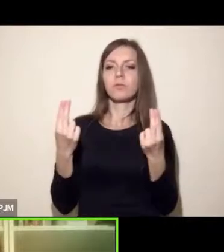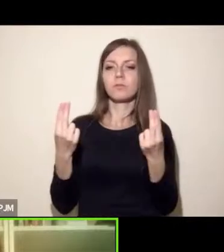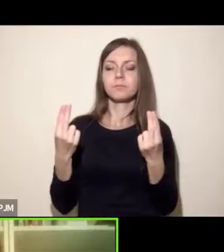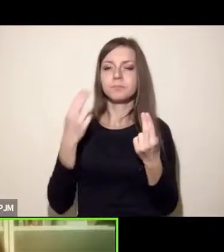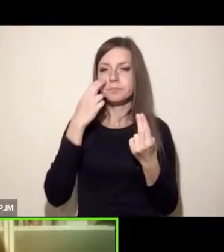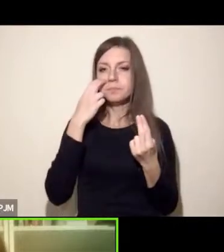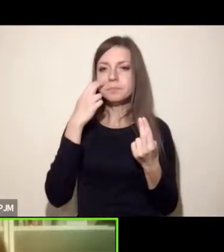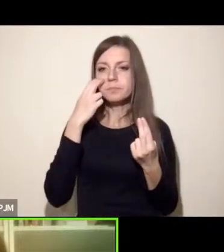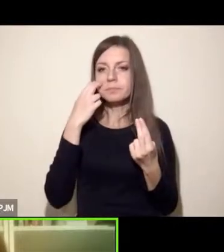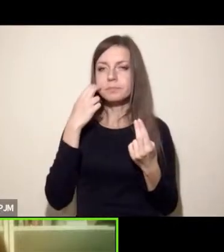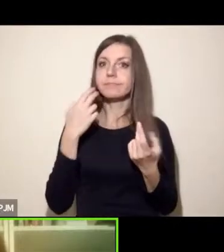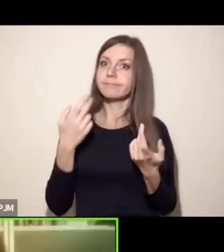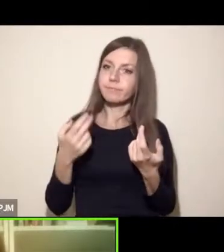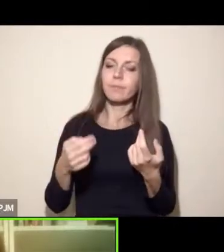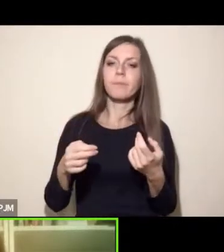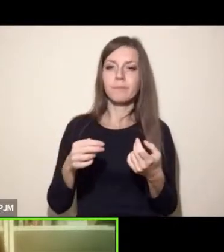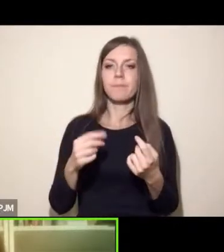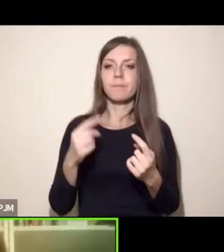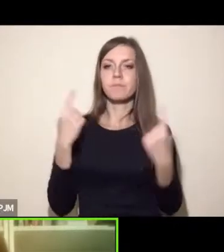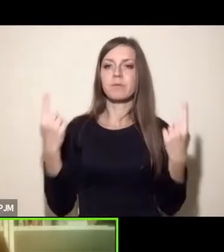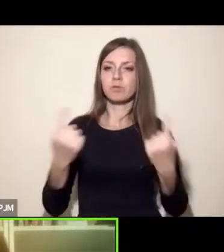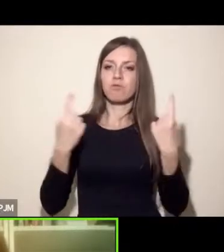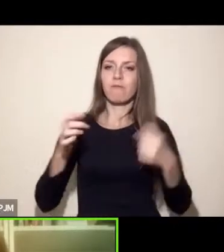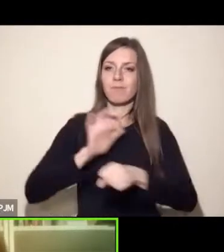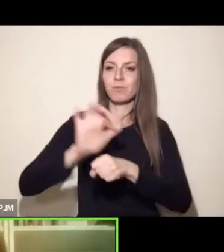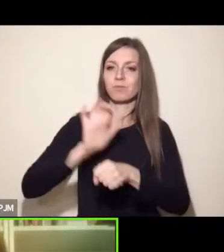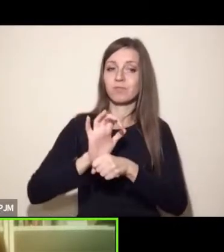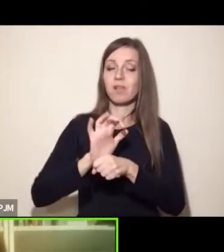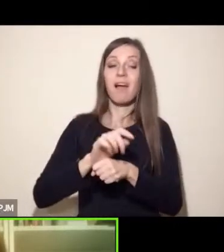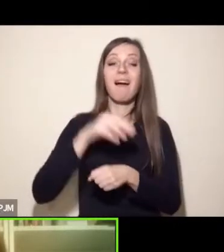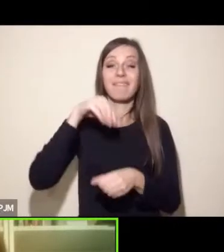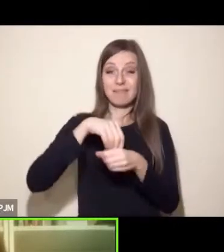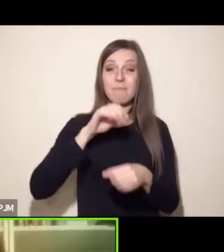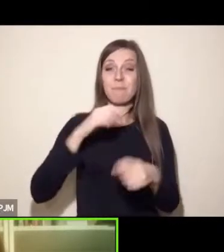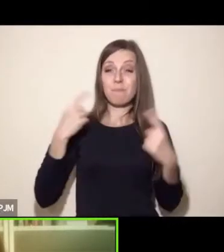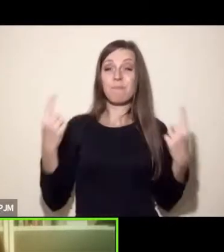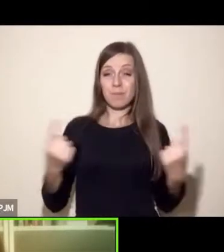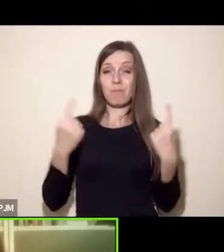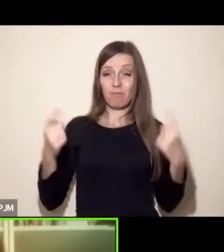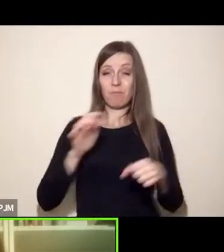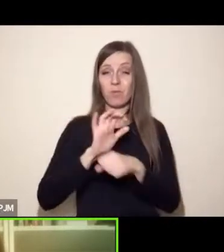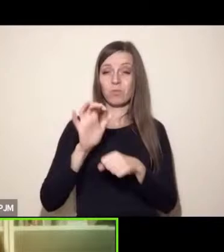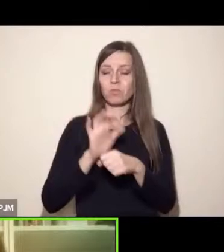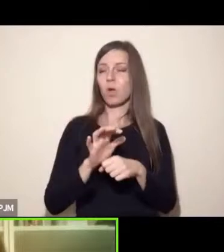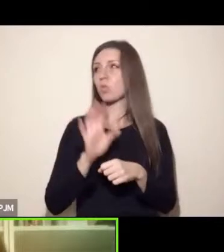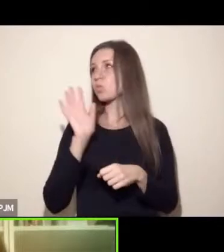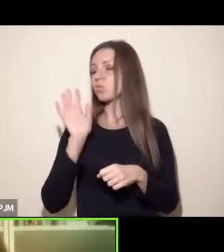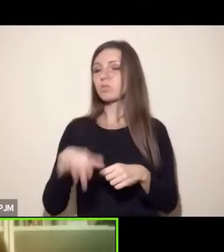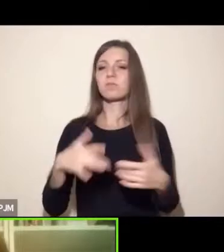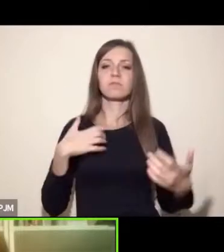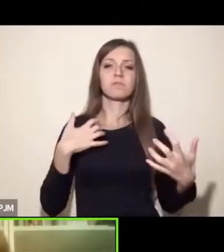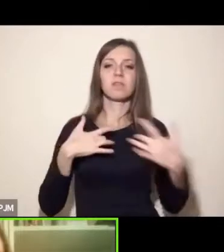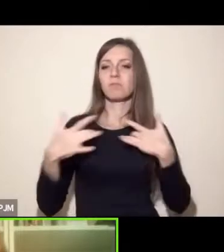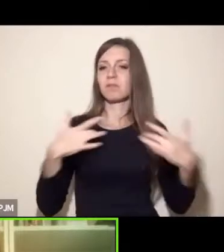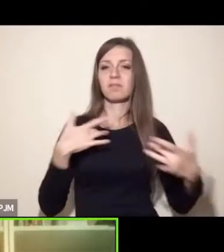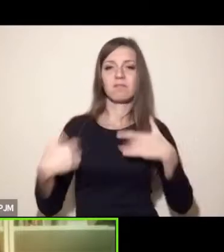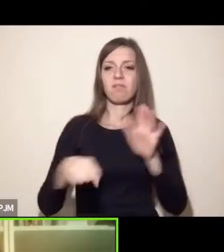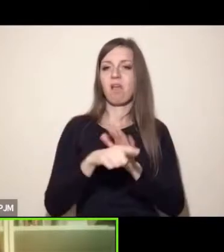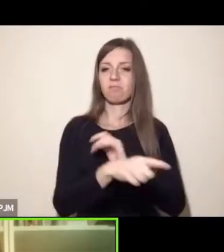Wiemy wszyscy dobrze, że cierpienie zwierząt jest nieodłącznym elementem takiej hodowli,